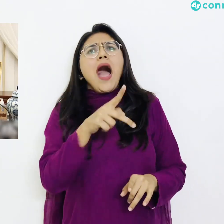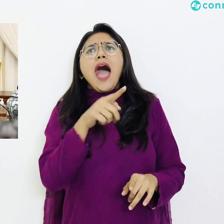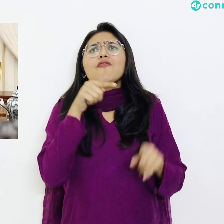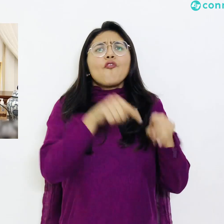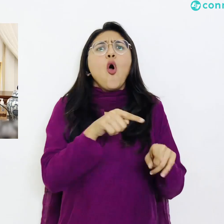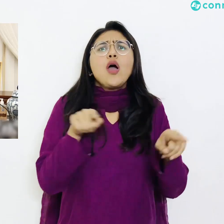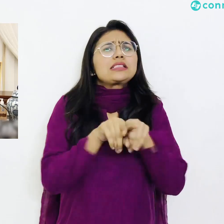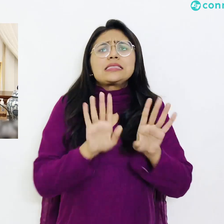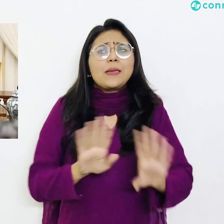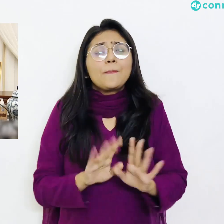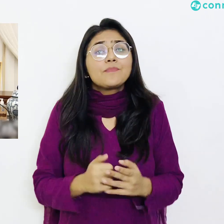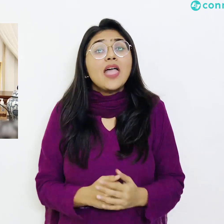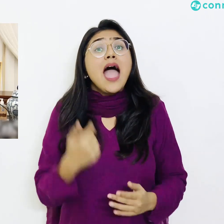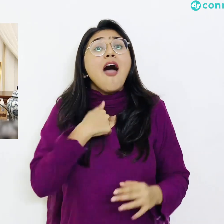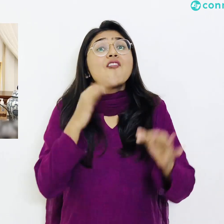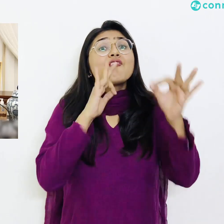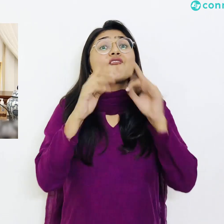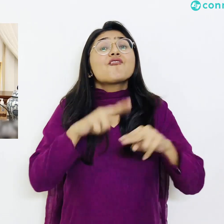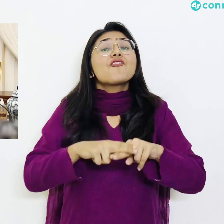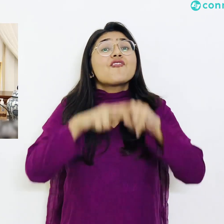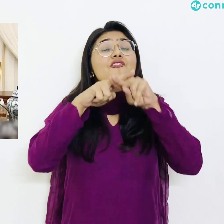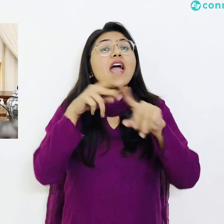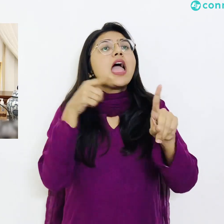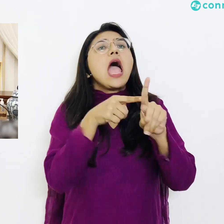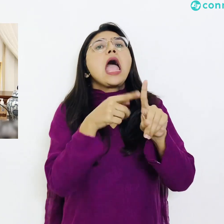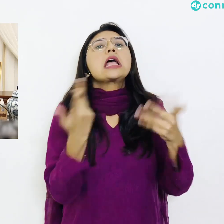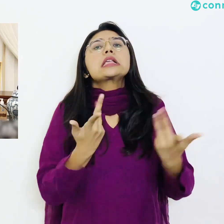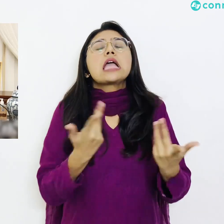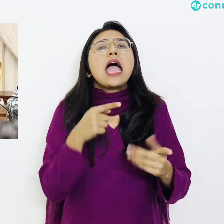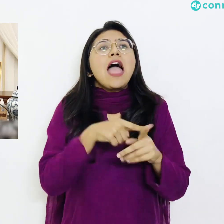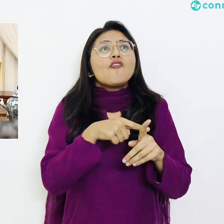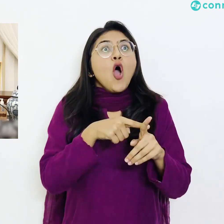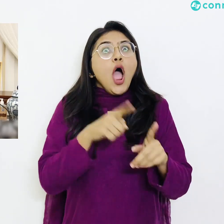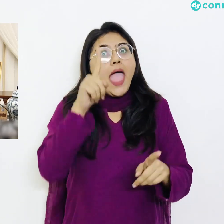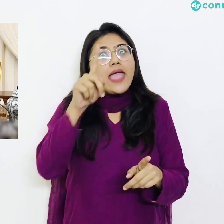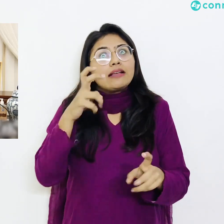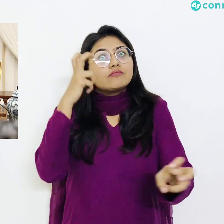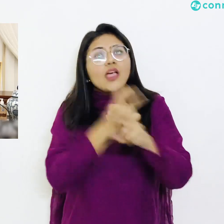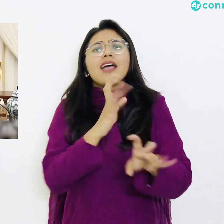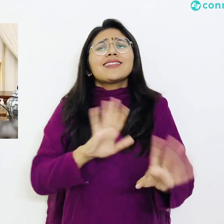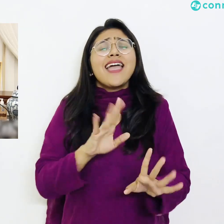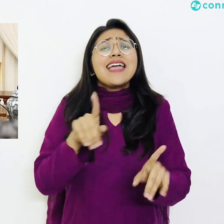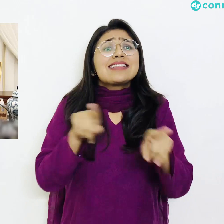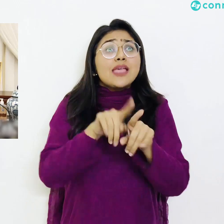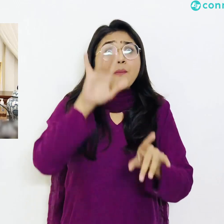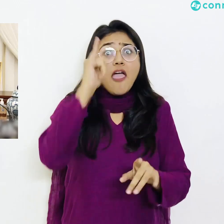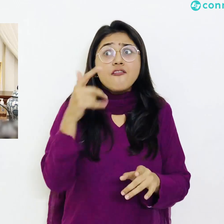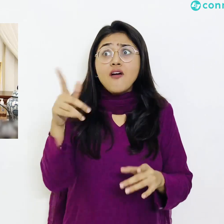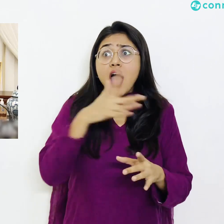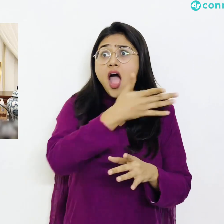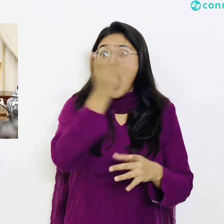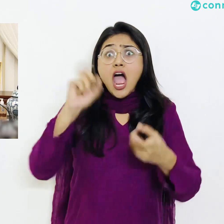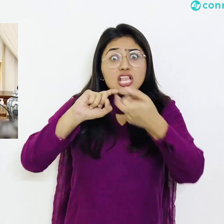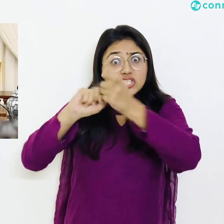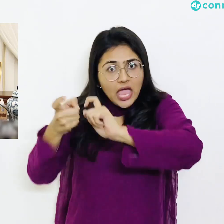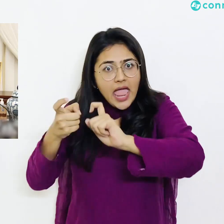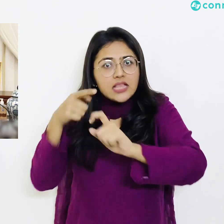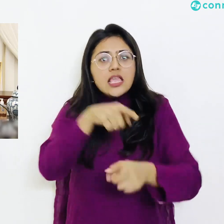ہمارا فیصلہ جو ہے وہ بالکل فرم نہیں ہے وہ حالات کے حساب سے چینج ہو سکتا ہے پھر انہوں نے اپنی